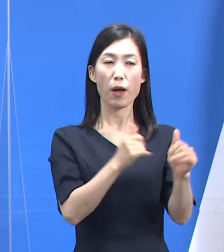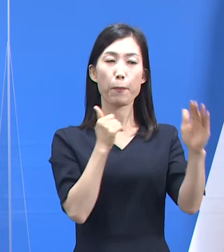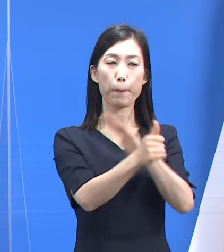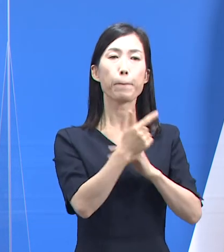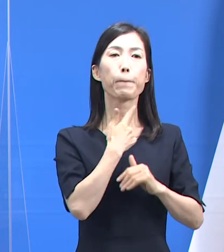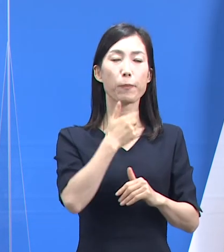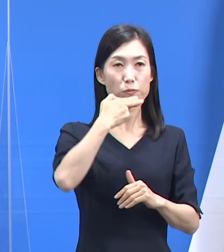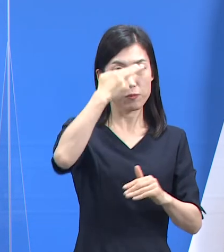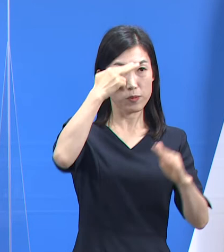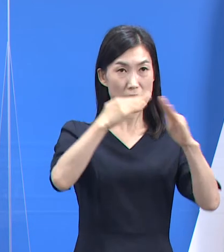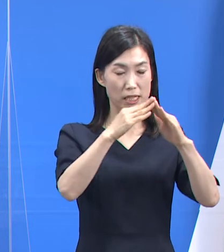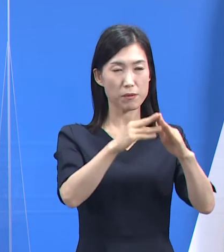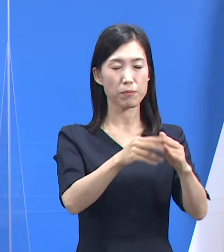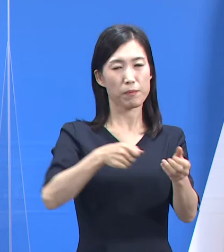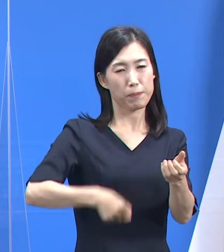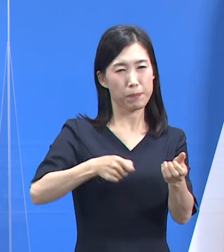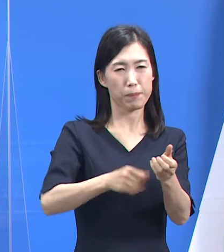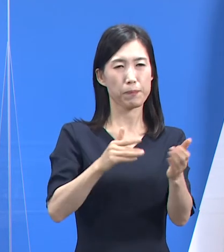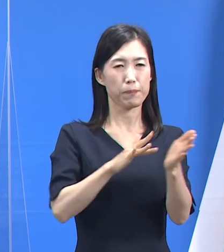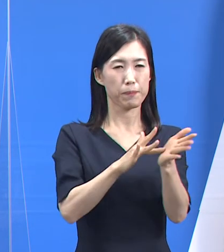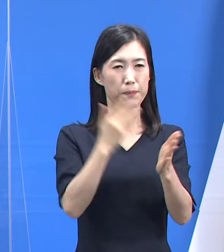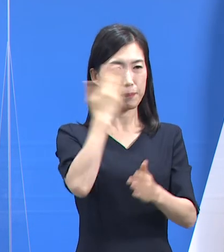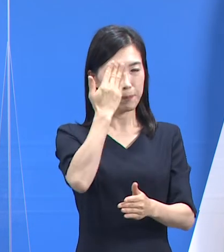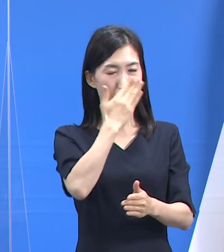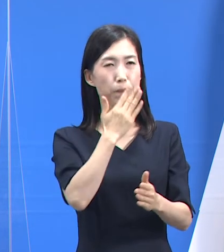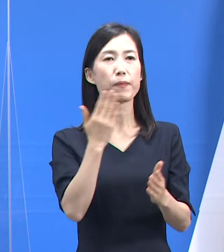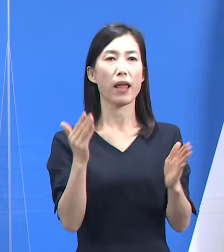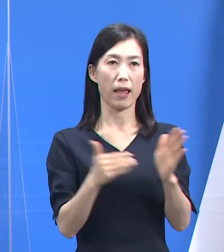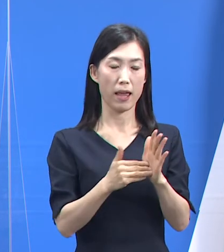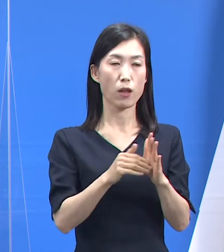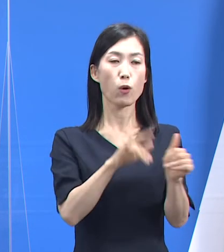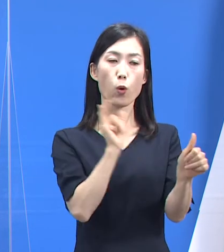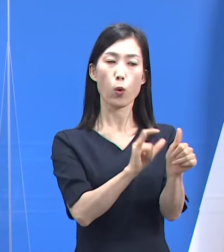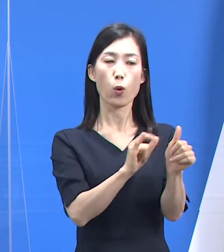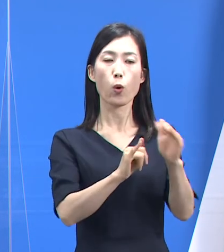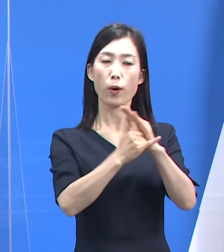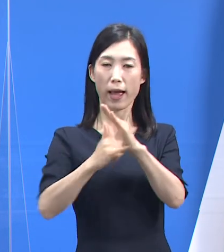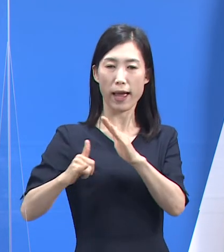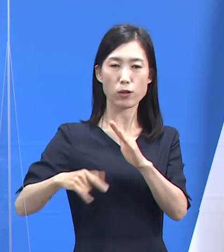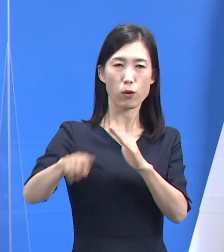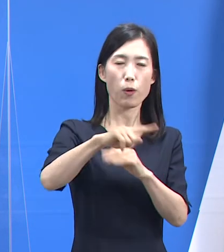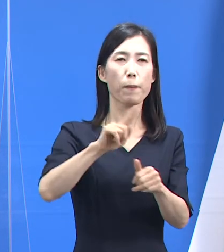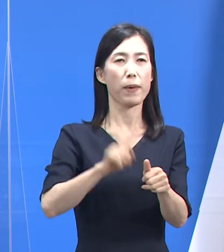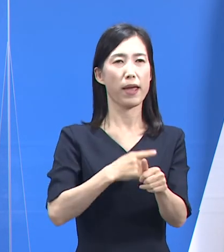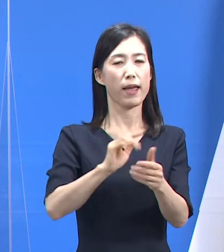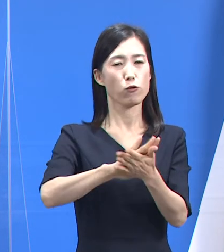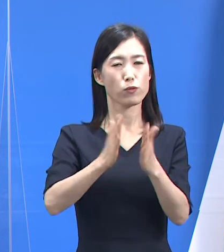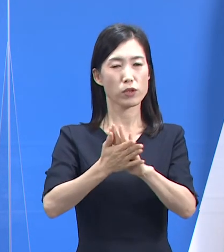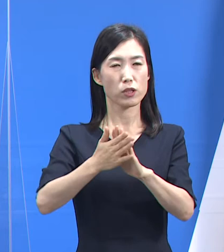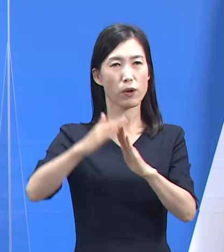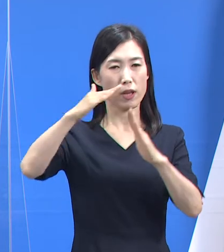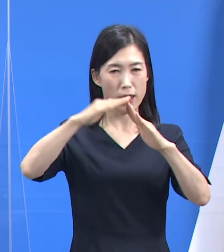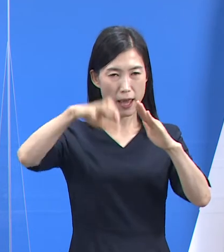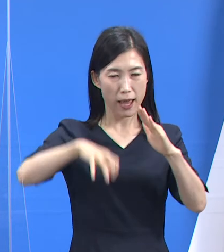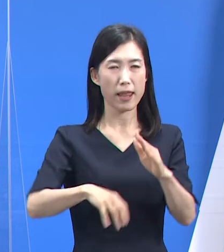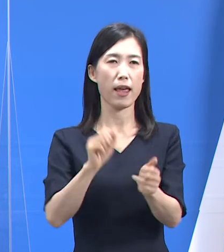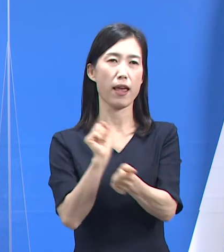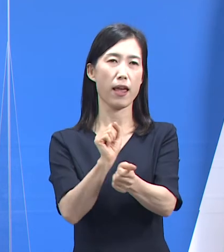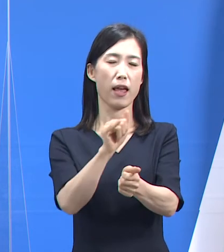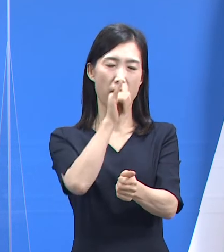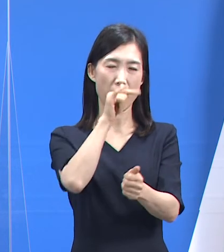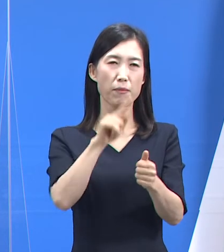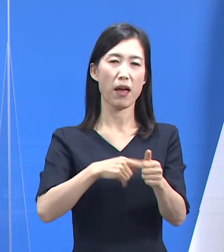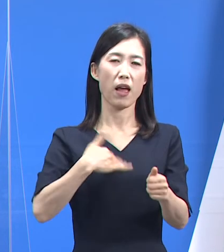방역 및 소독 조치를 완료했으며 확진자의 가족을 통해 유치원에서도 확진자가 발생한 점을 감안하여